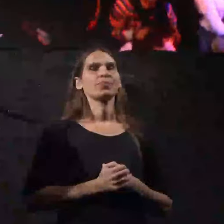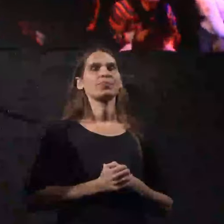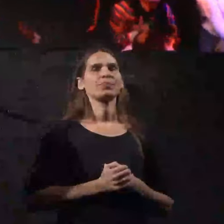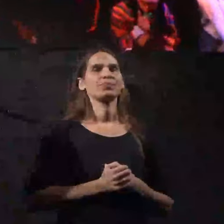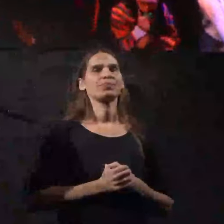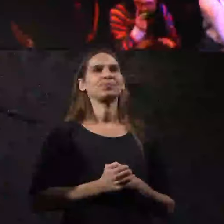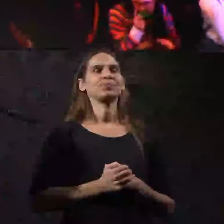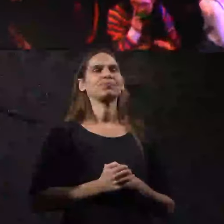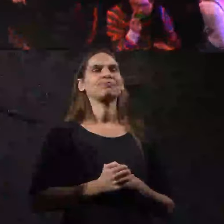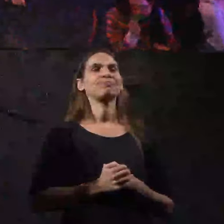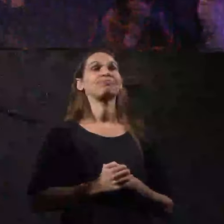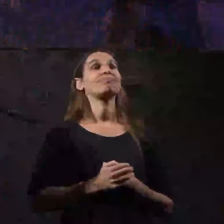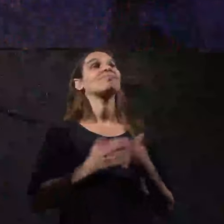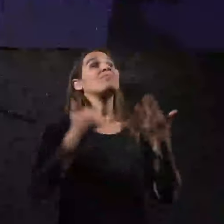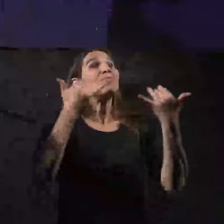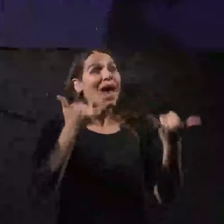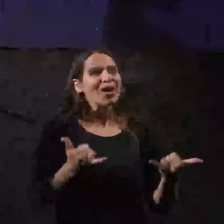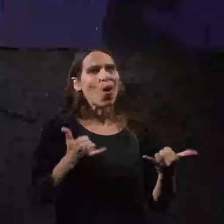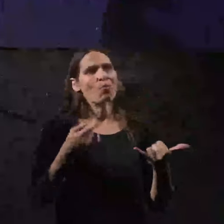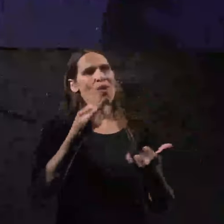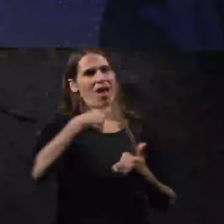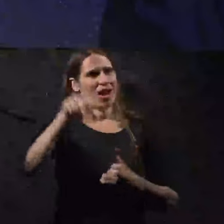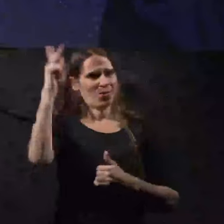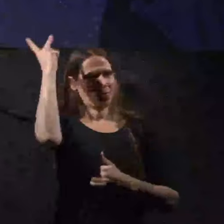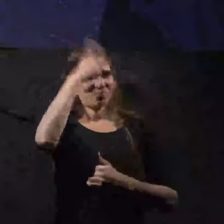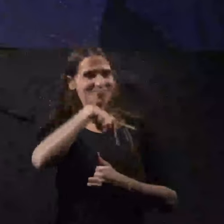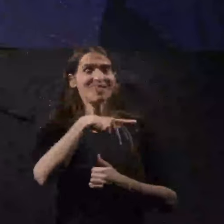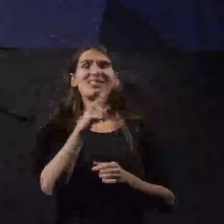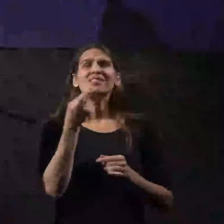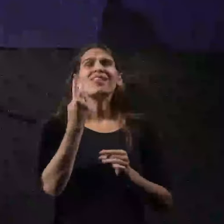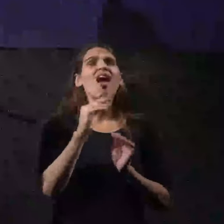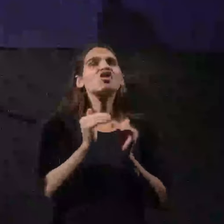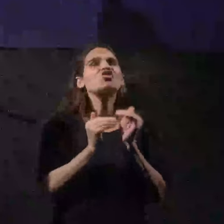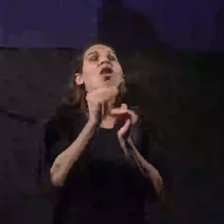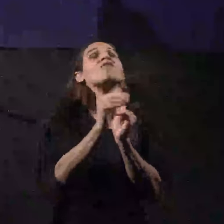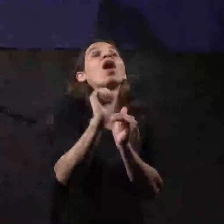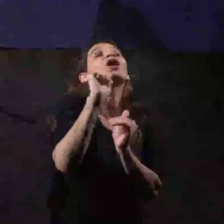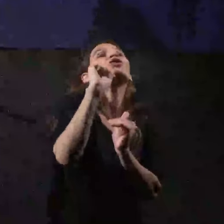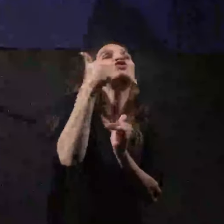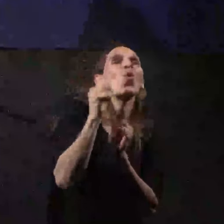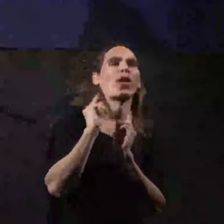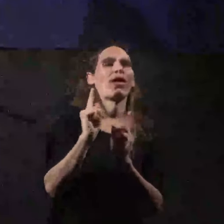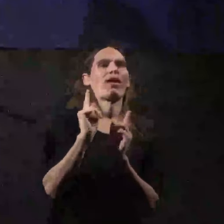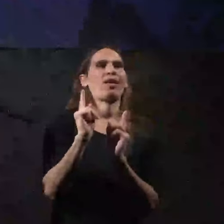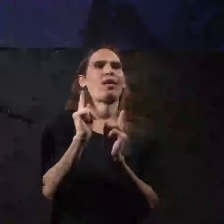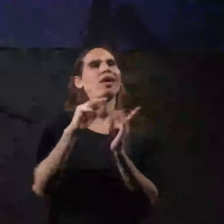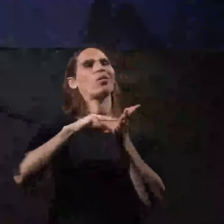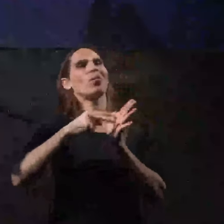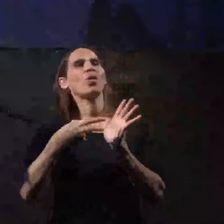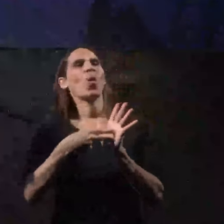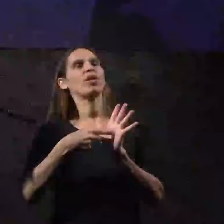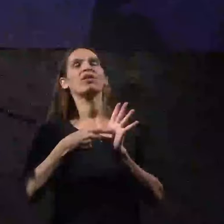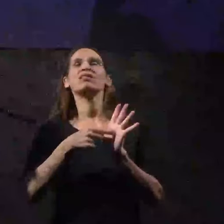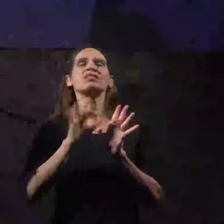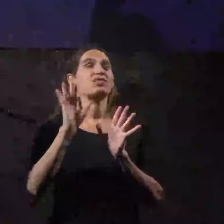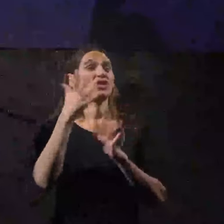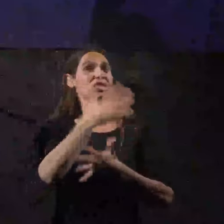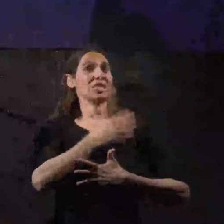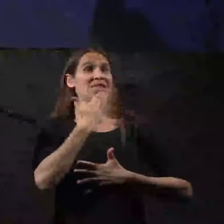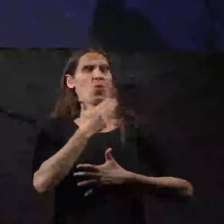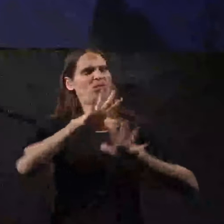היום אנחנו יודעים שזה היה רק השלב הראשון בתוכנית להחרבת